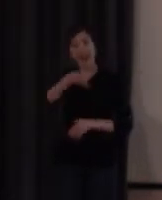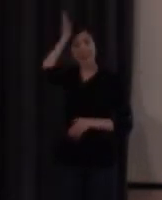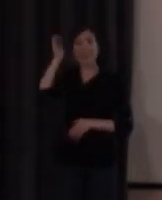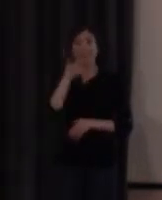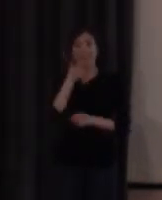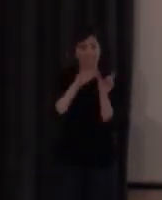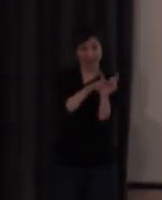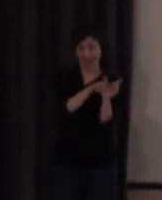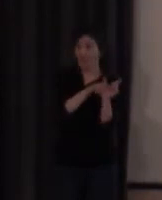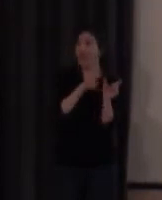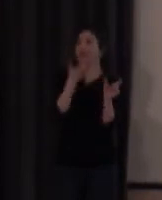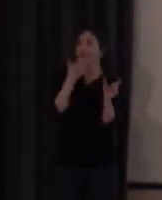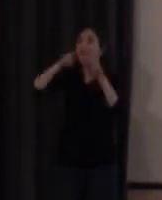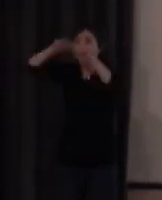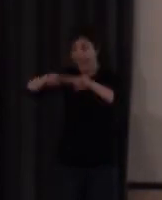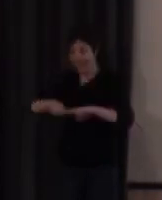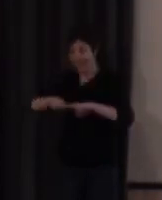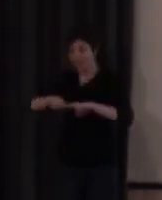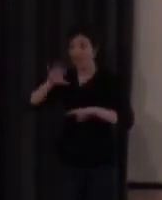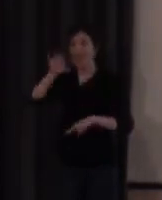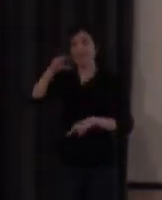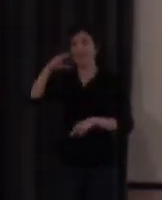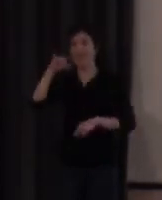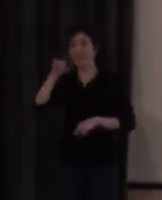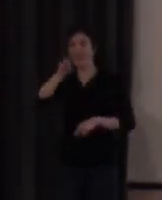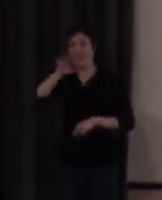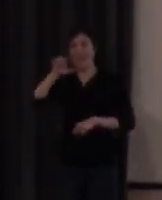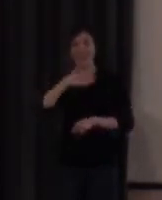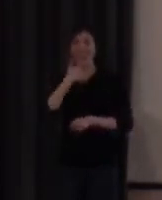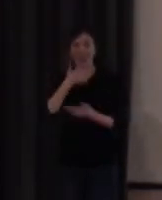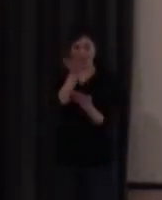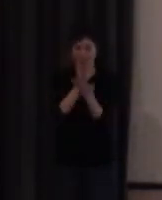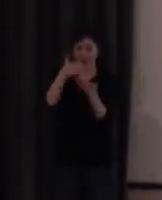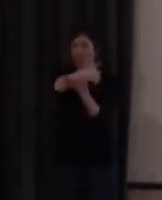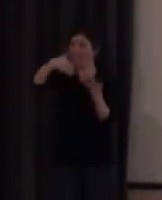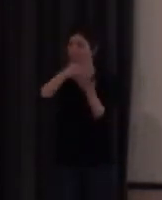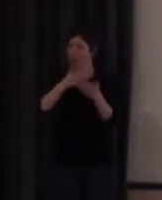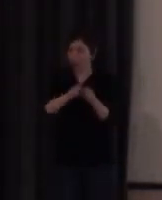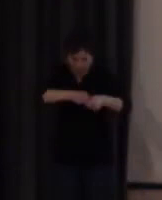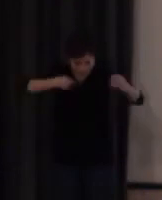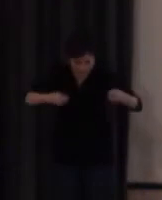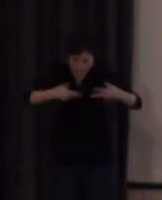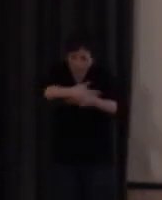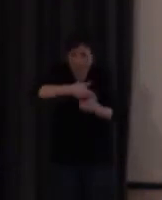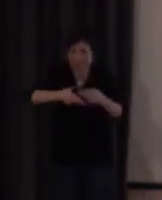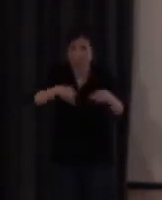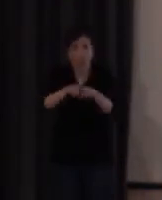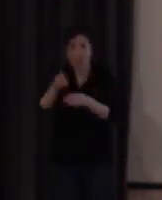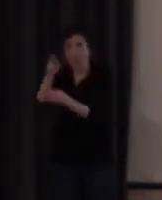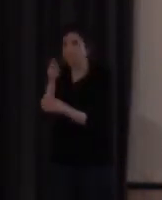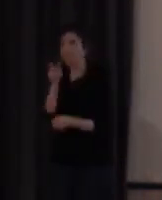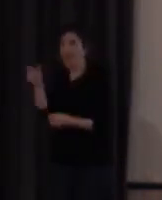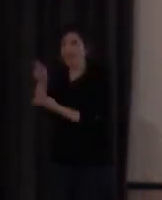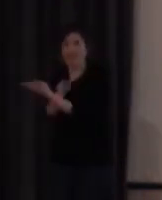que ha podido ser analizado, esquire, troceado. De ahí viene el término inglés, tijeras, por ejemplo, scissors,